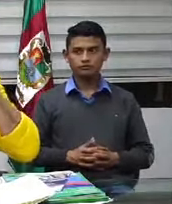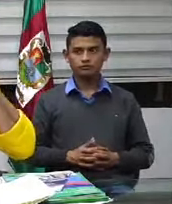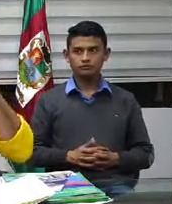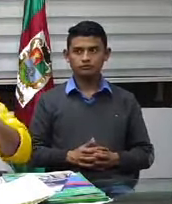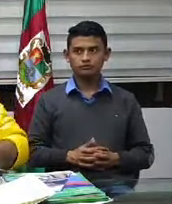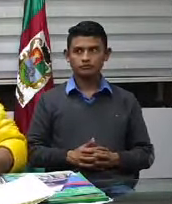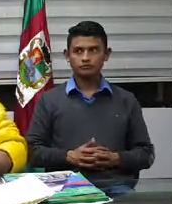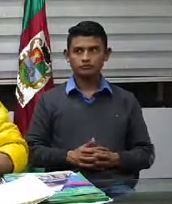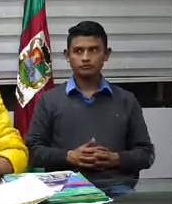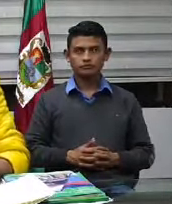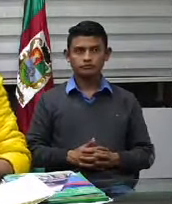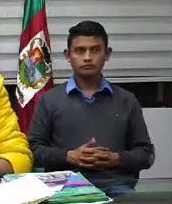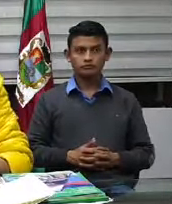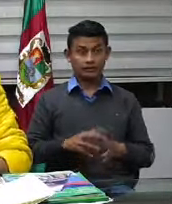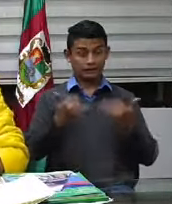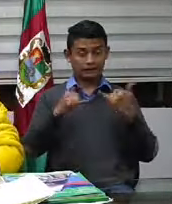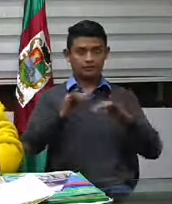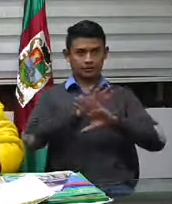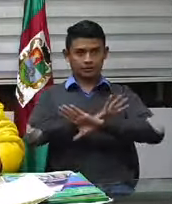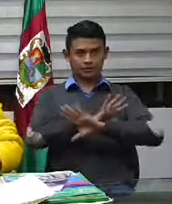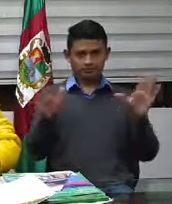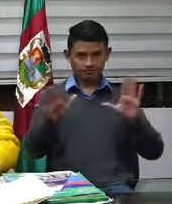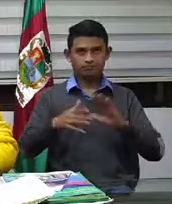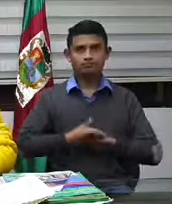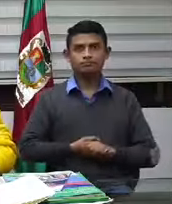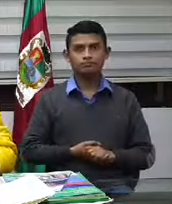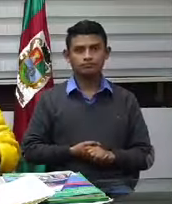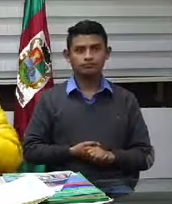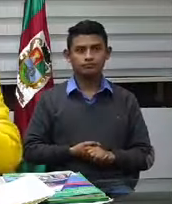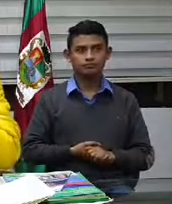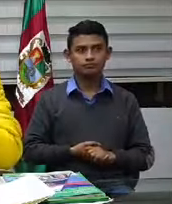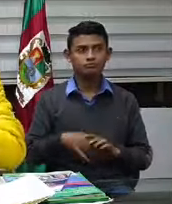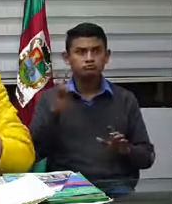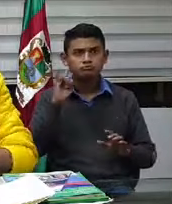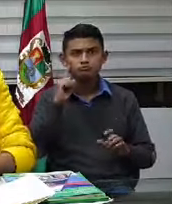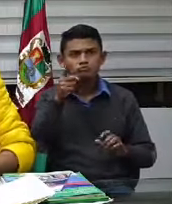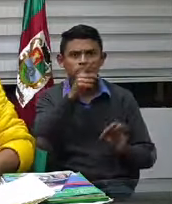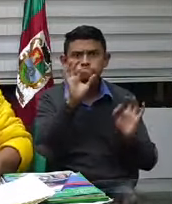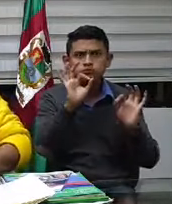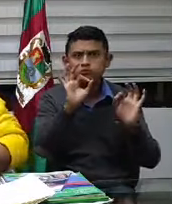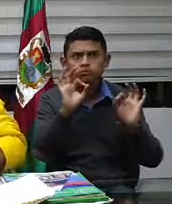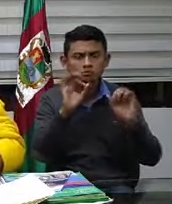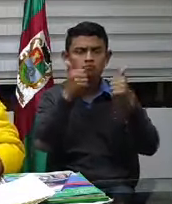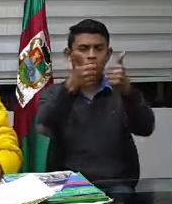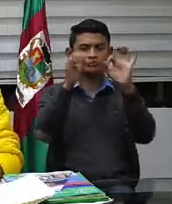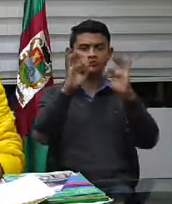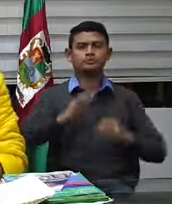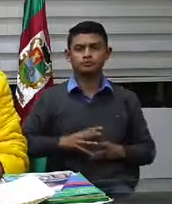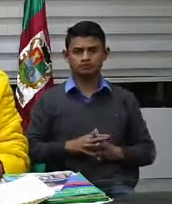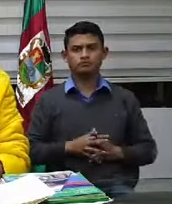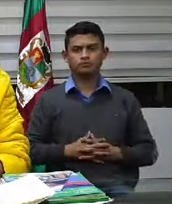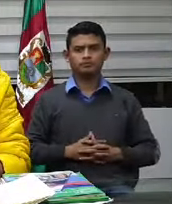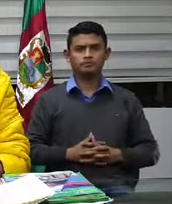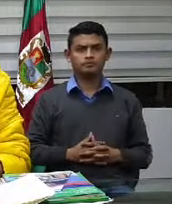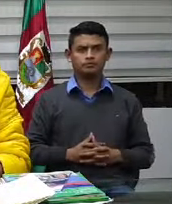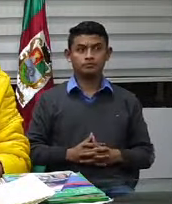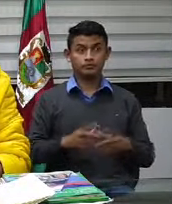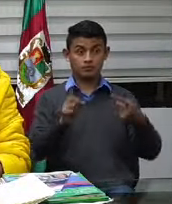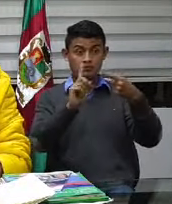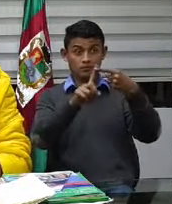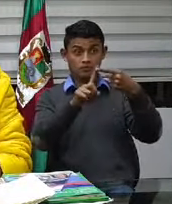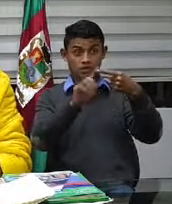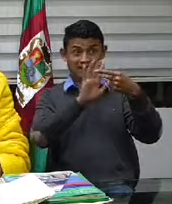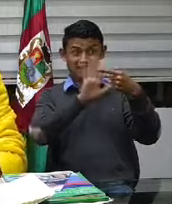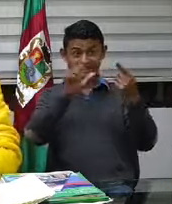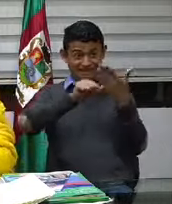Ya tenemos dos temas resueltos. ¿Tengo buen sonido, sí? ¿Tengo buen sonido? Ya tenemos el pico y placa, el pico y